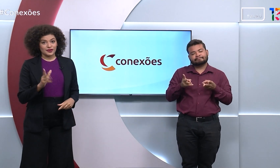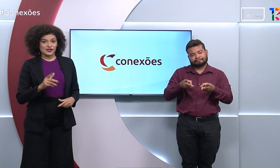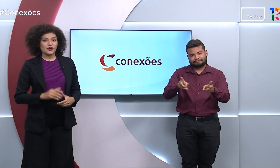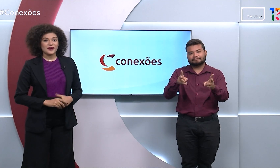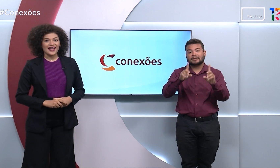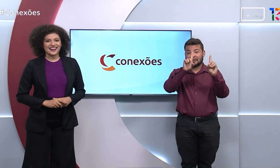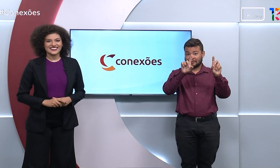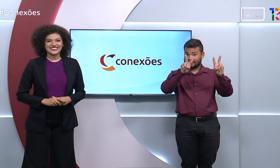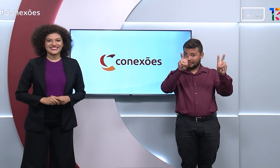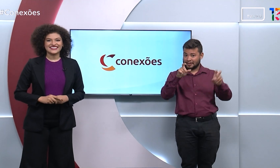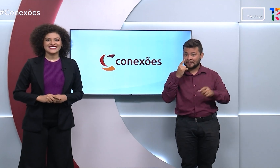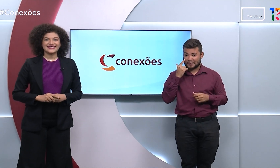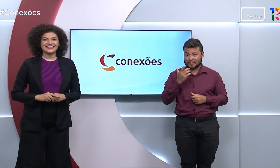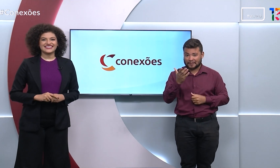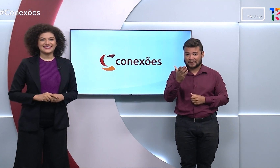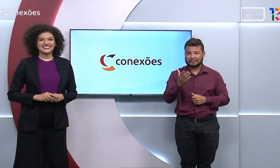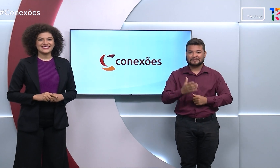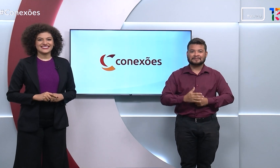Vamos acompanhar.